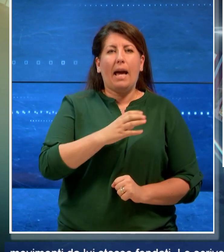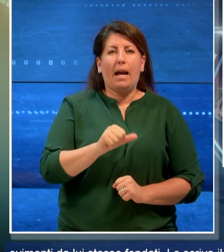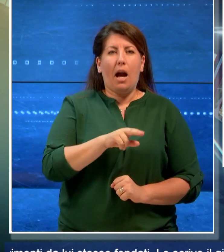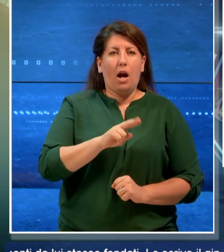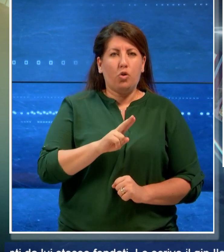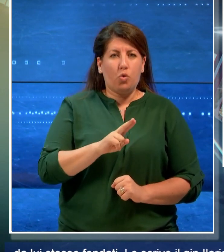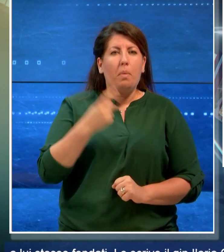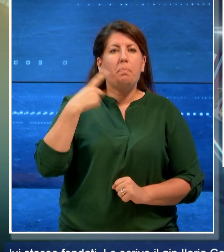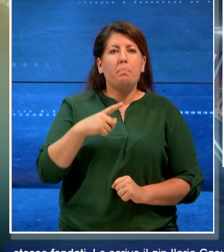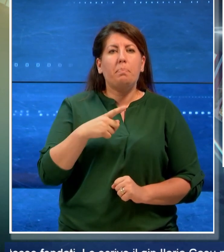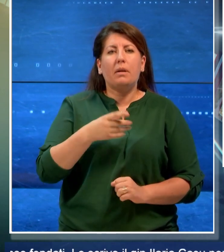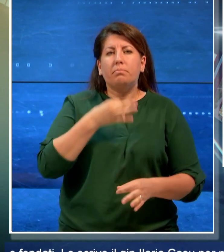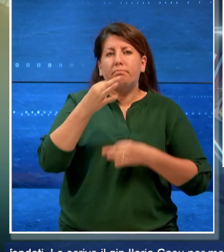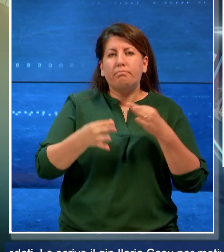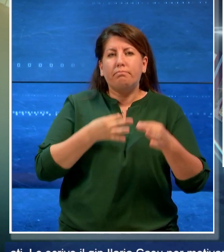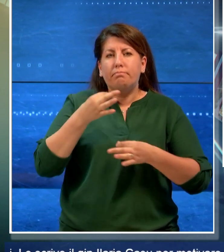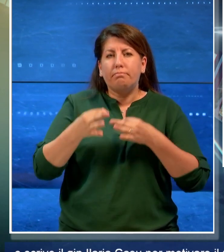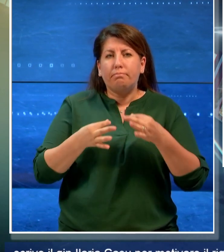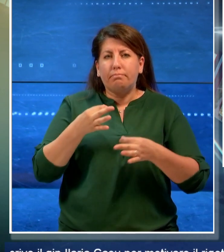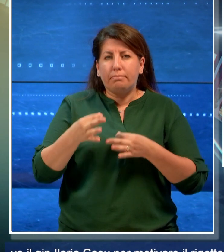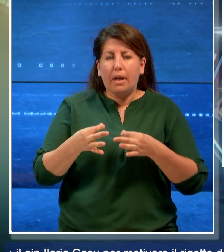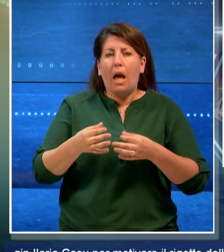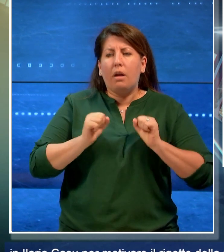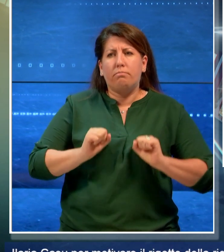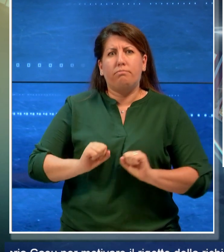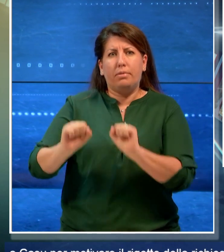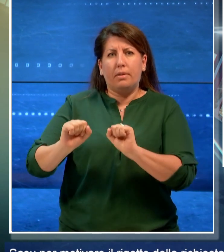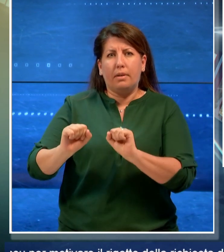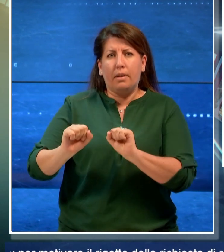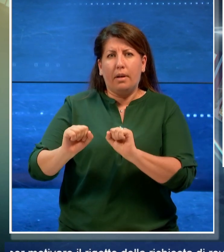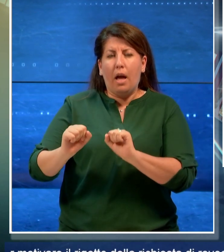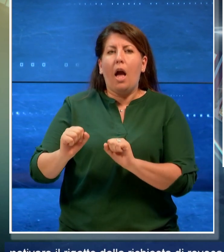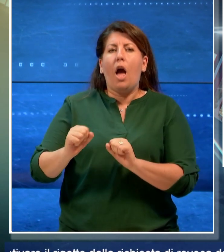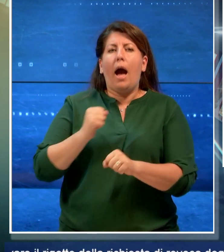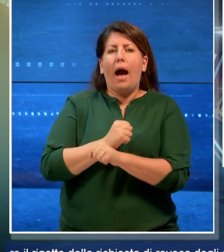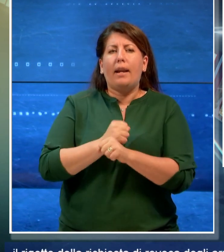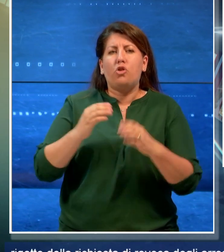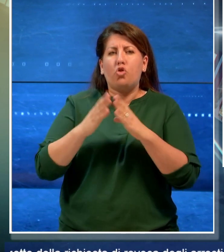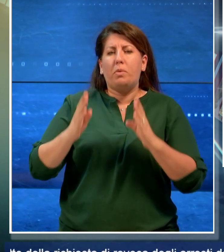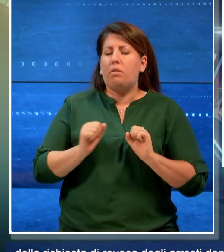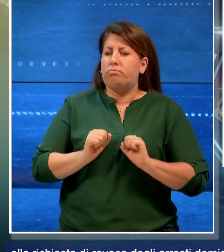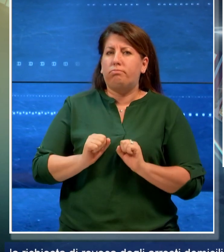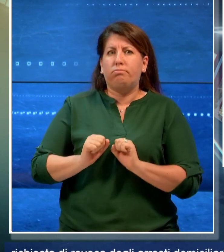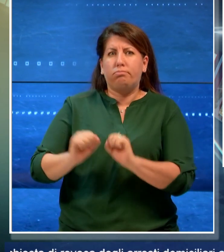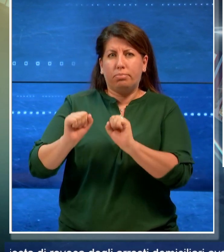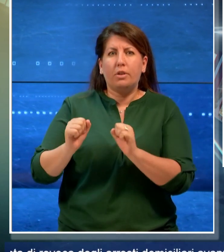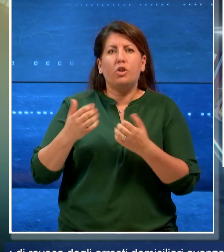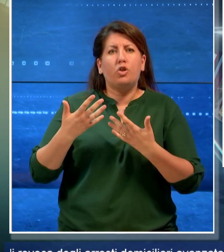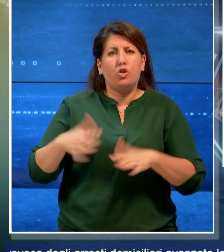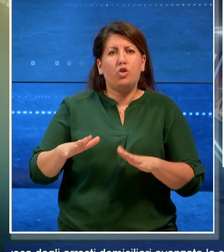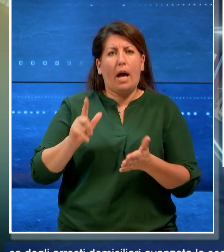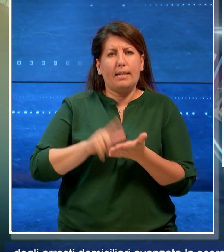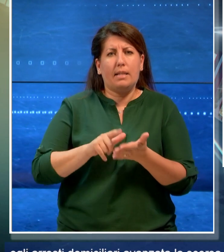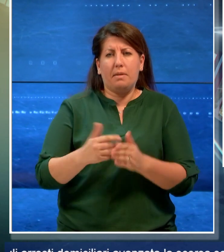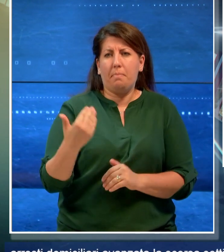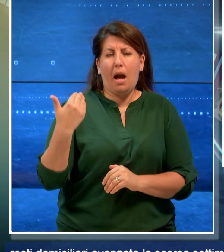motivare il rigetto della richiesta di revoca degli arresti domiciliari avanzata la scorsa